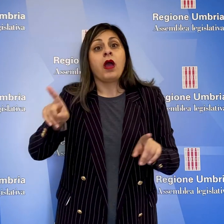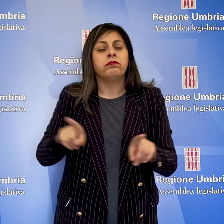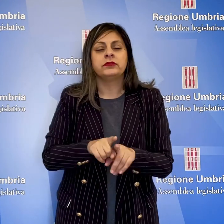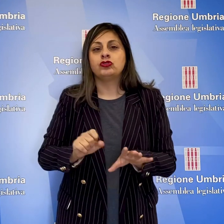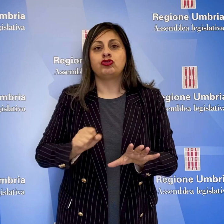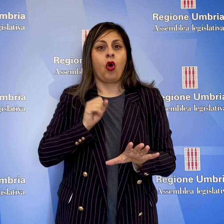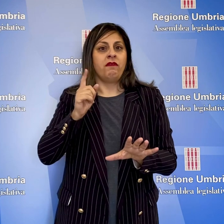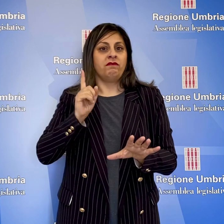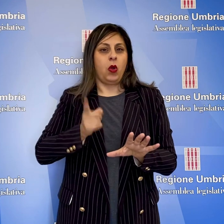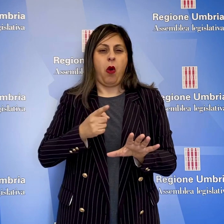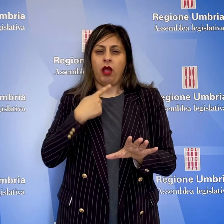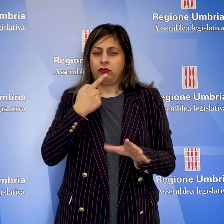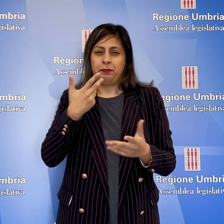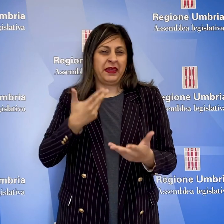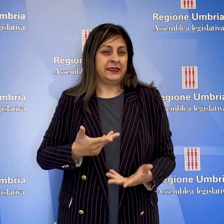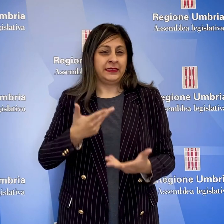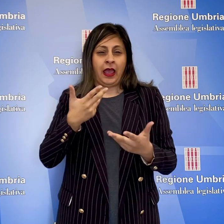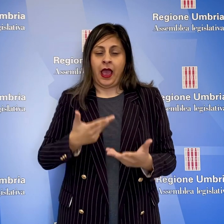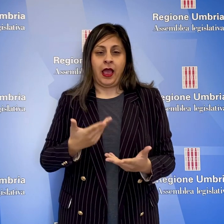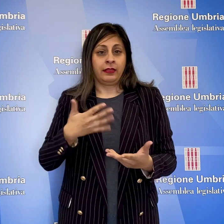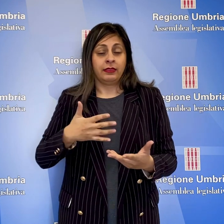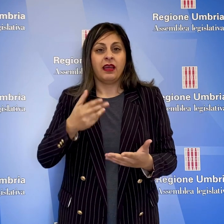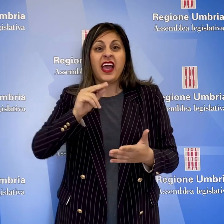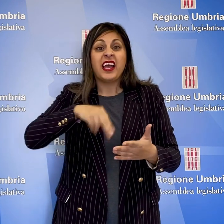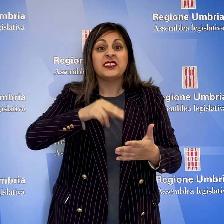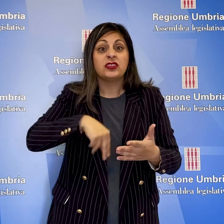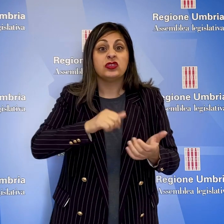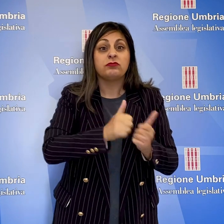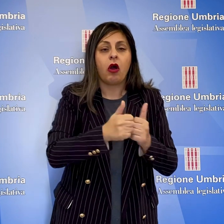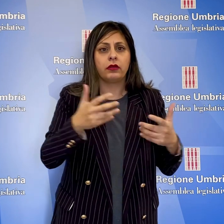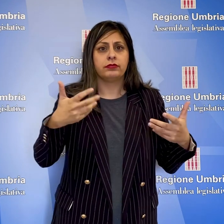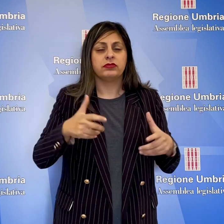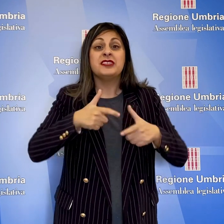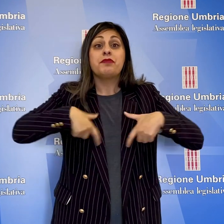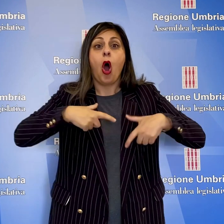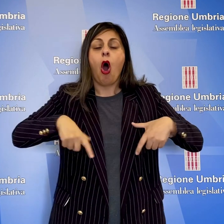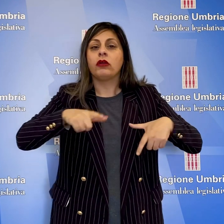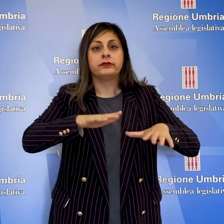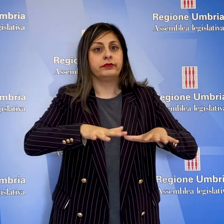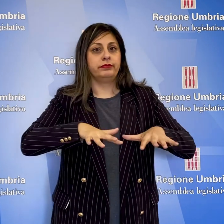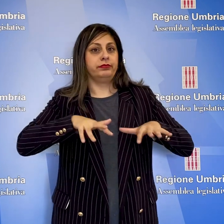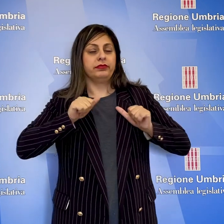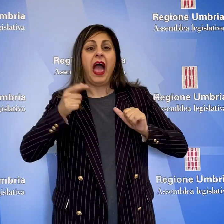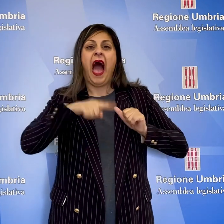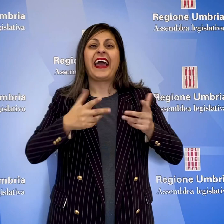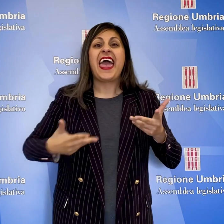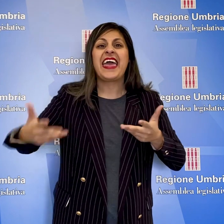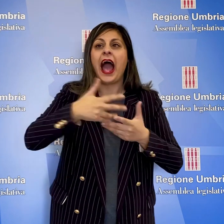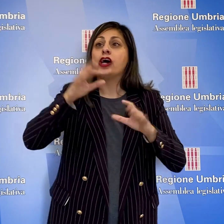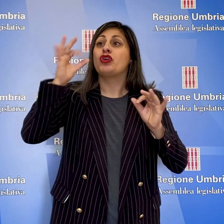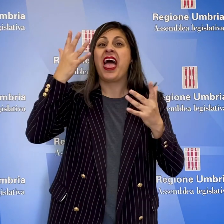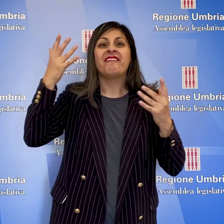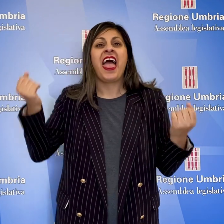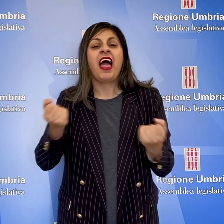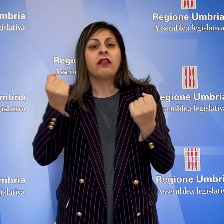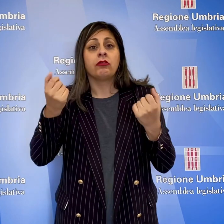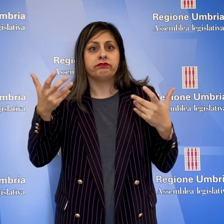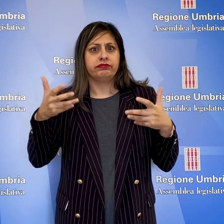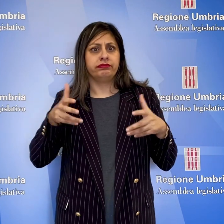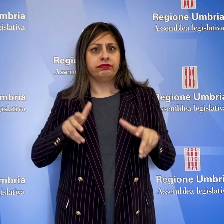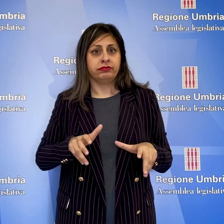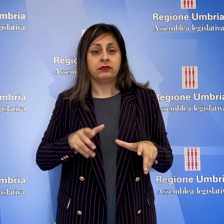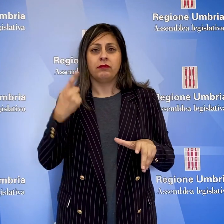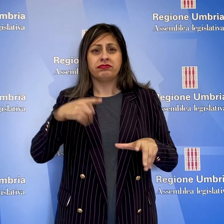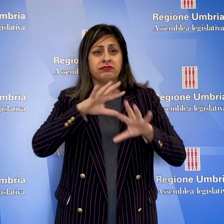l'Umbria, rischia di essere pesante, ha detto Meloni, si sono ridotte le iscrizioni, le sponsorizzazioni e anche gli incassi legati agli eventi.